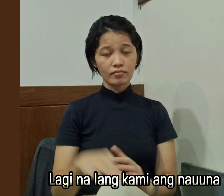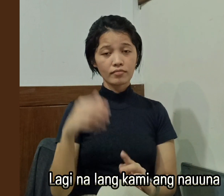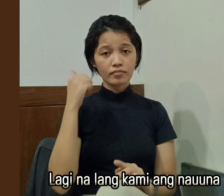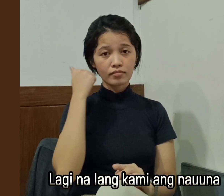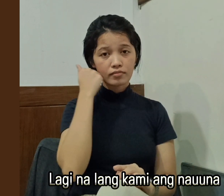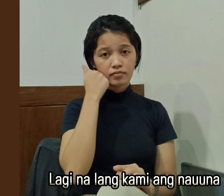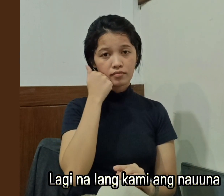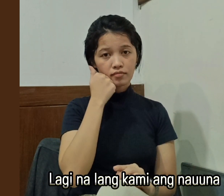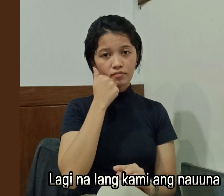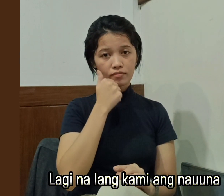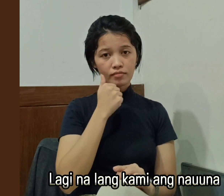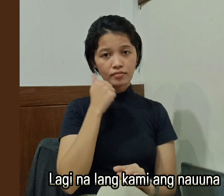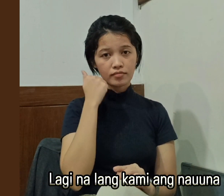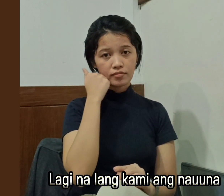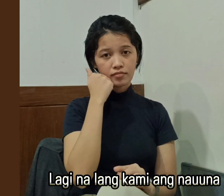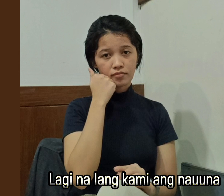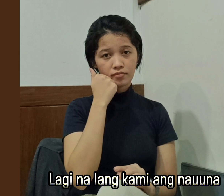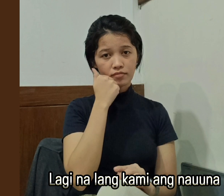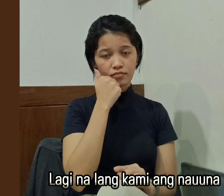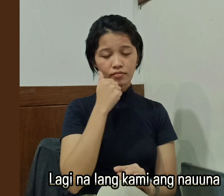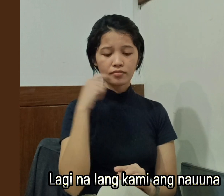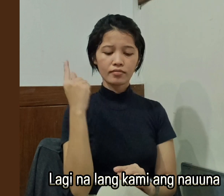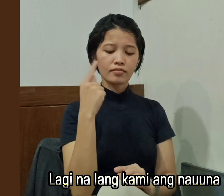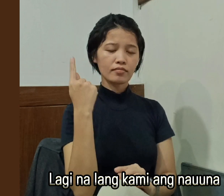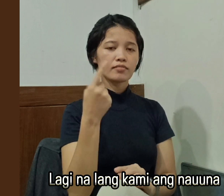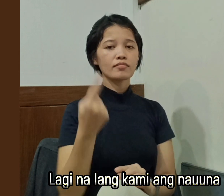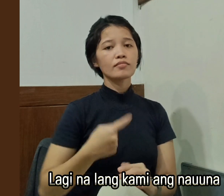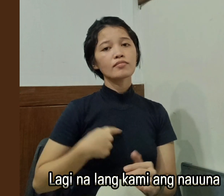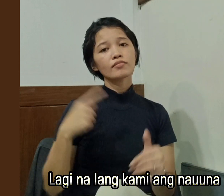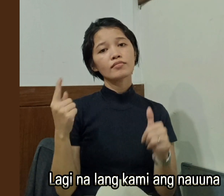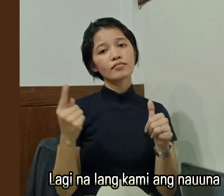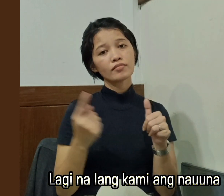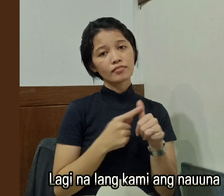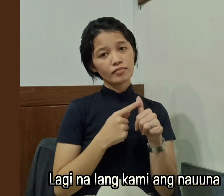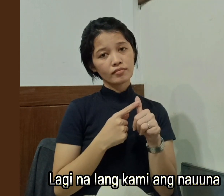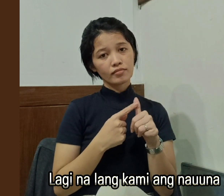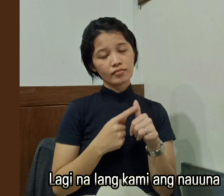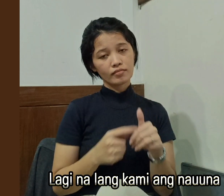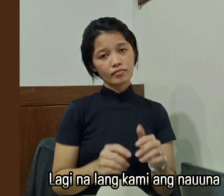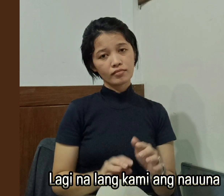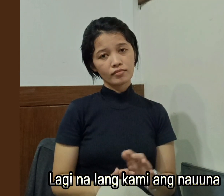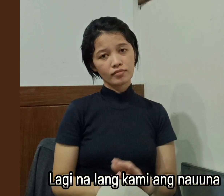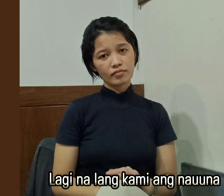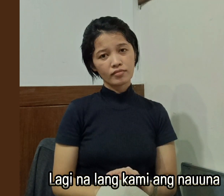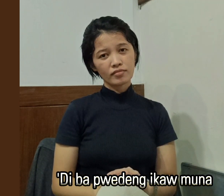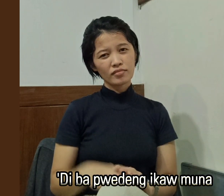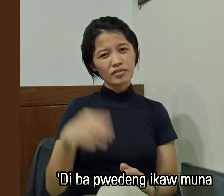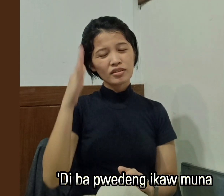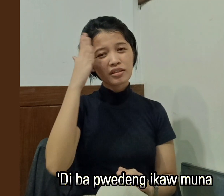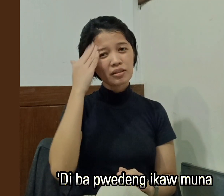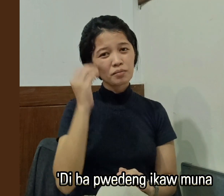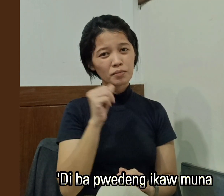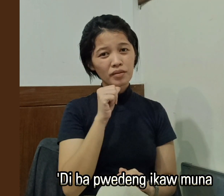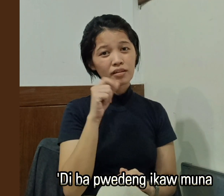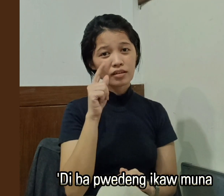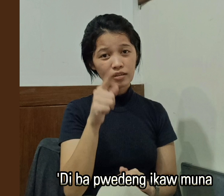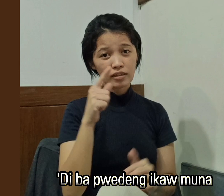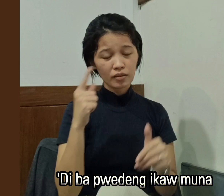Lagi, nalang kaming nauuna Di ba pwedeng